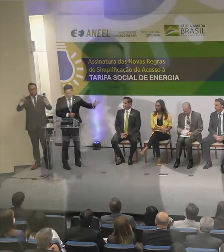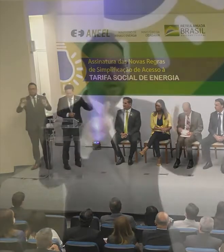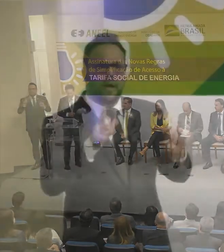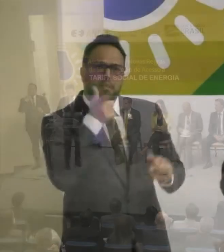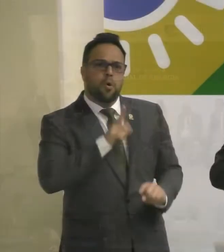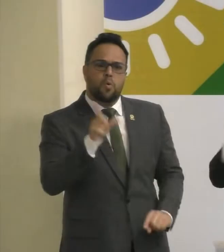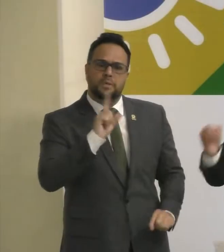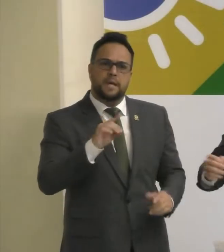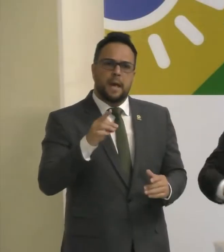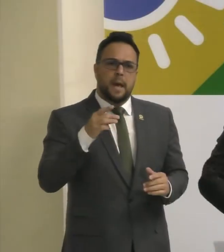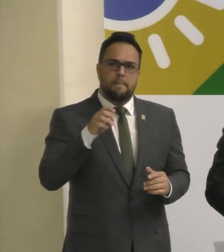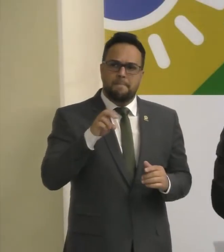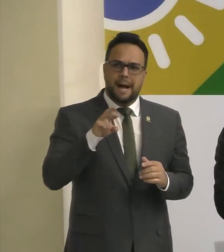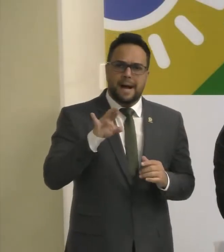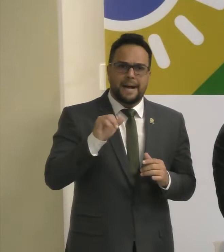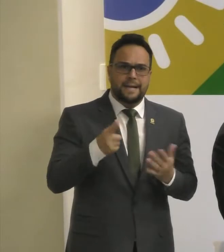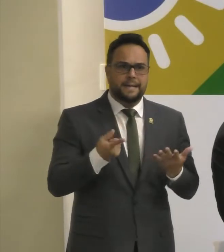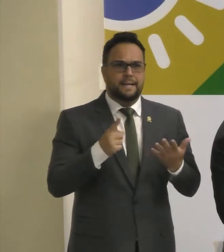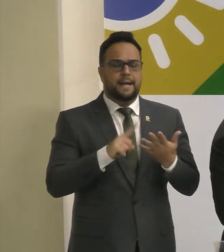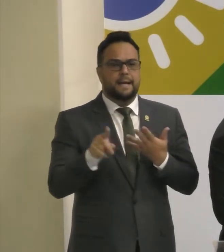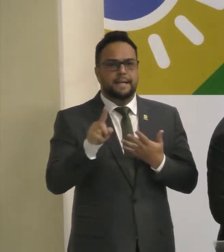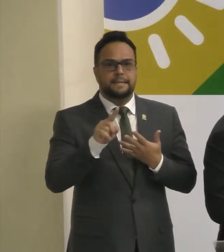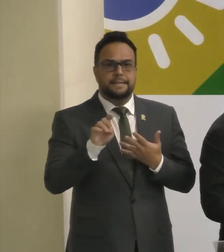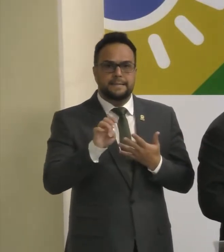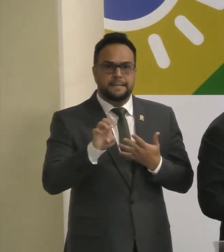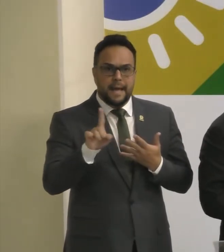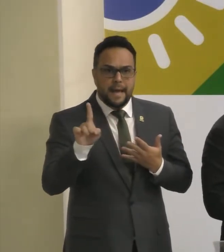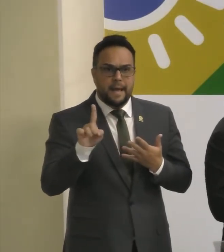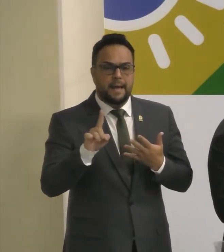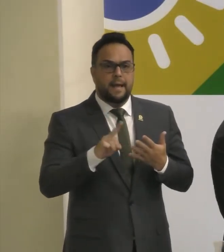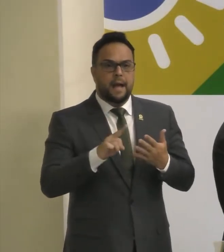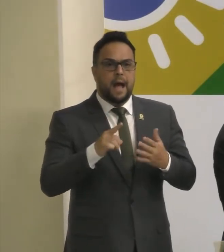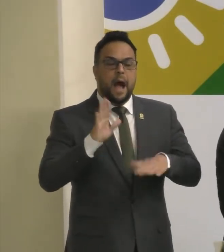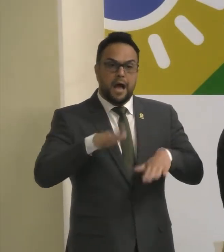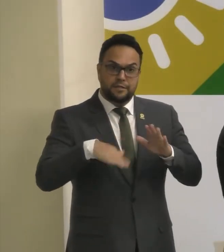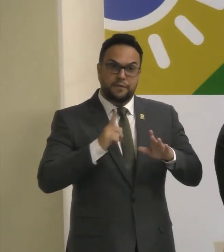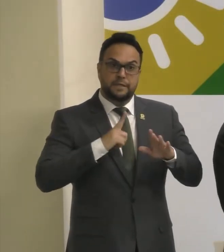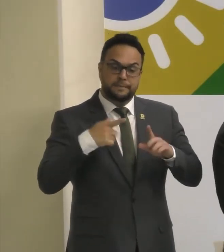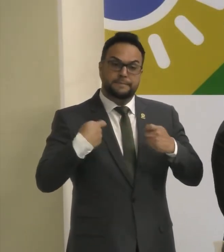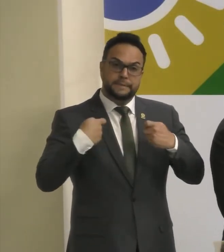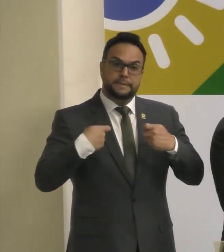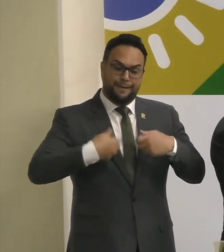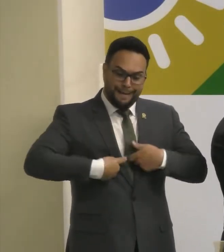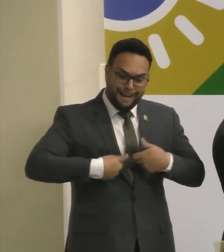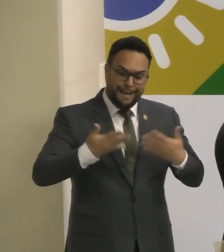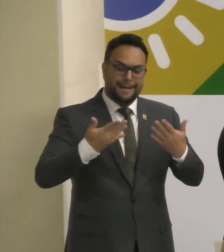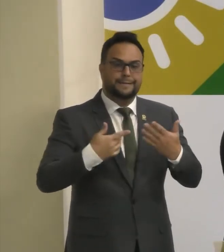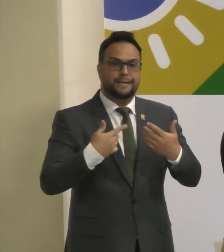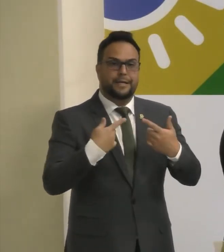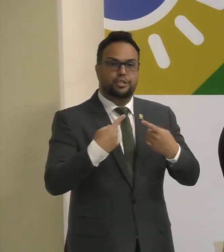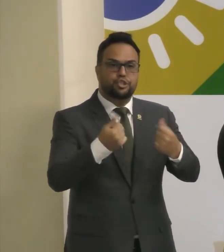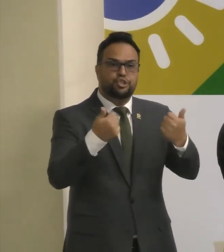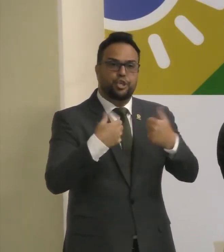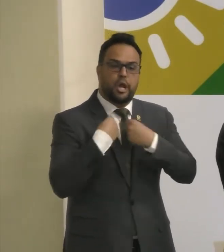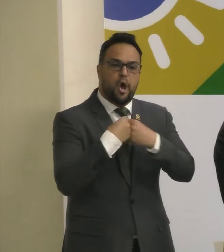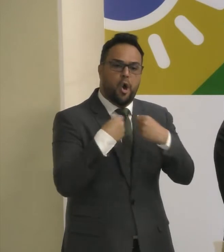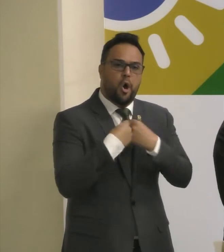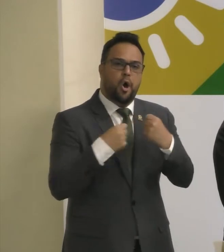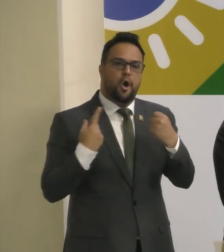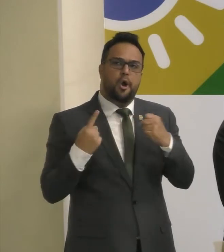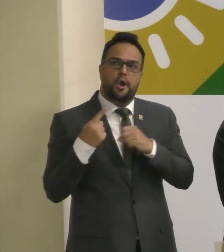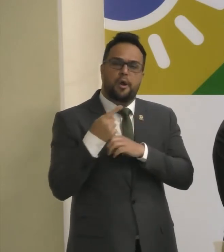Dona Maria, seu Zé, tinha que, muitas vezes, pegar um transporte, gastar um dinheiro que já não tinha presidente, para tentar conseguir o cadastro lá